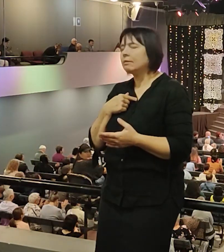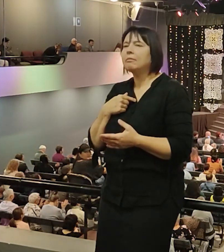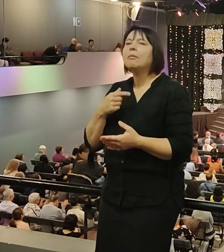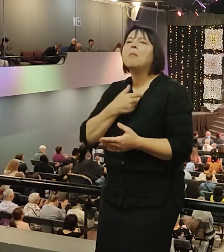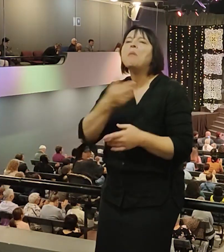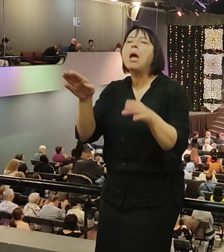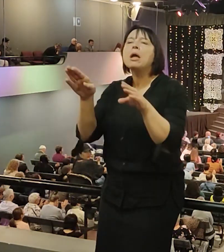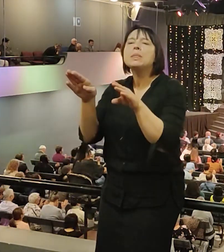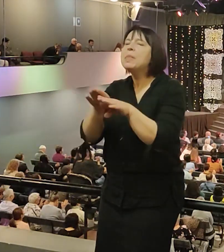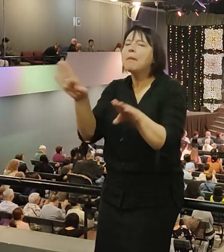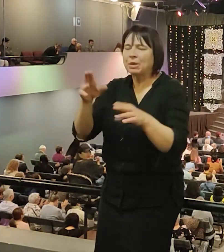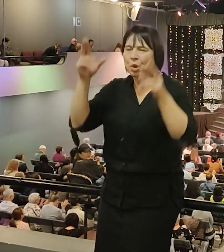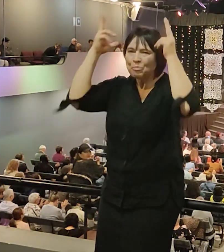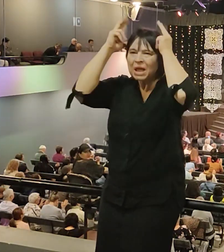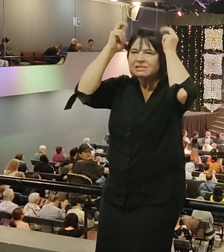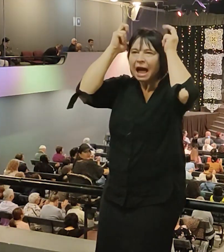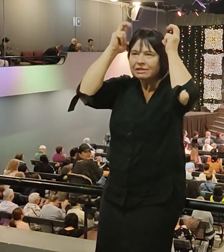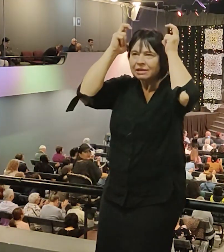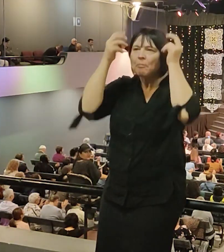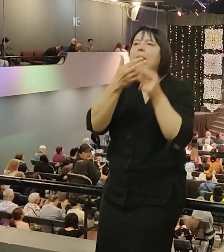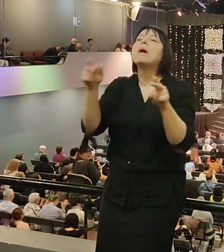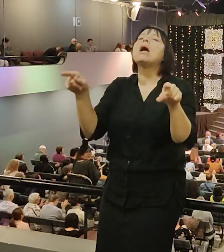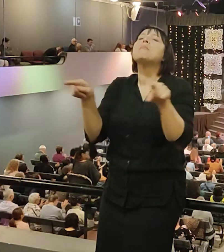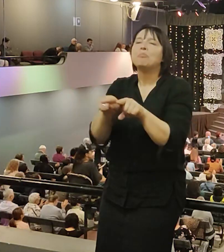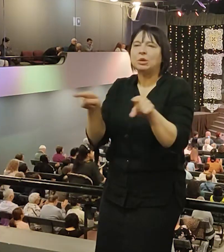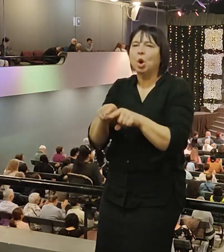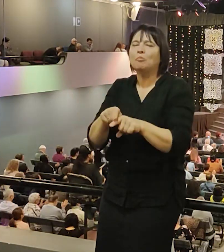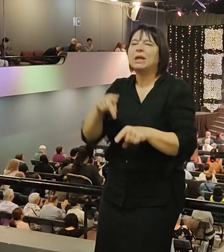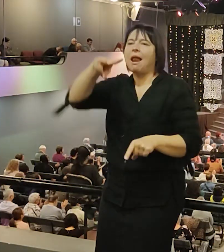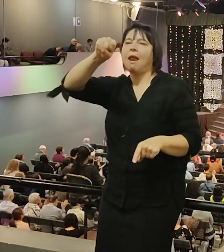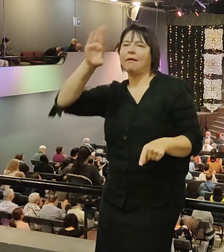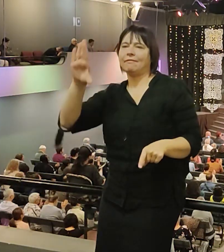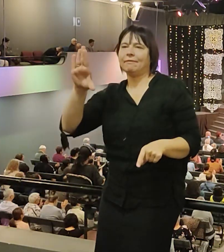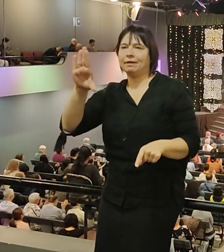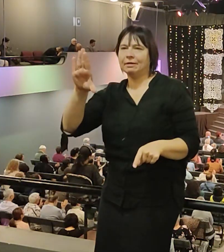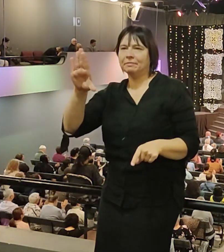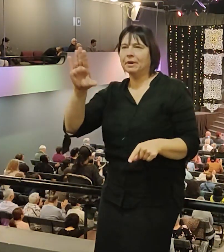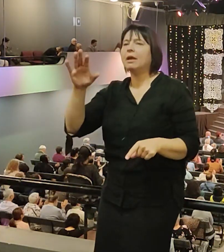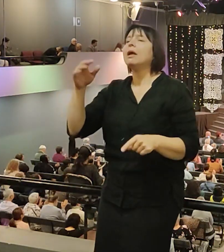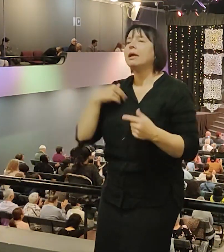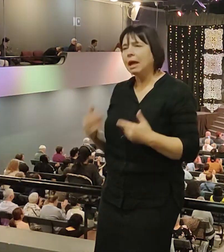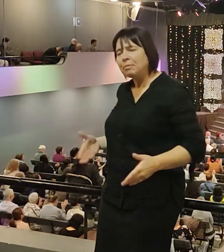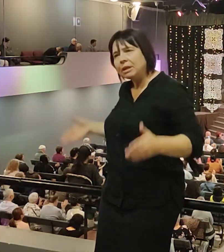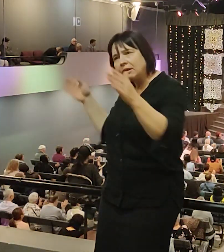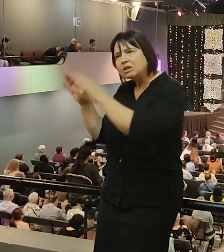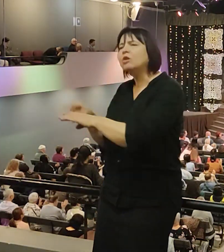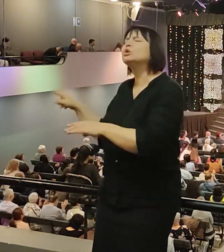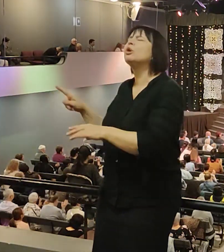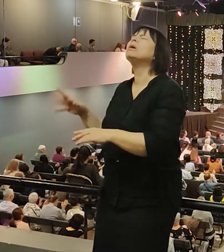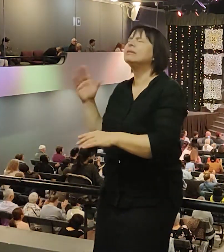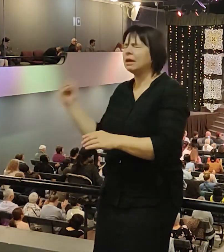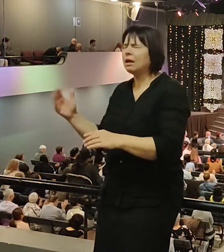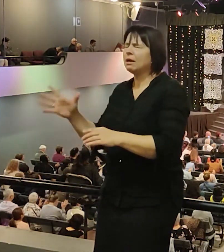Иисуса, я благословляю этим мужеством небесным Тебя. Никто Тебя не остановит. Твои ноги